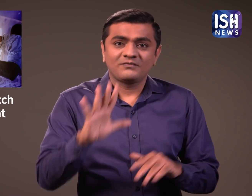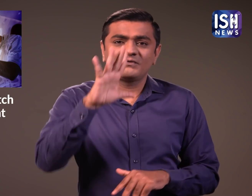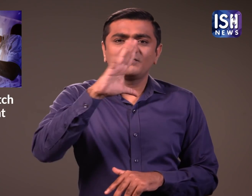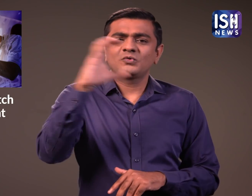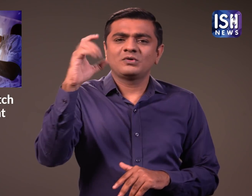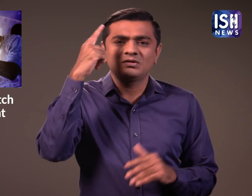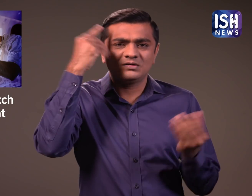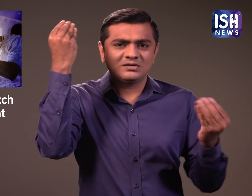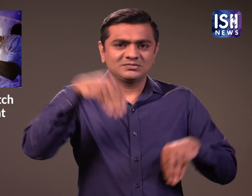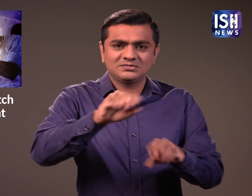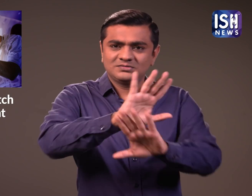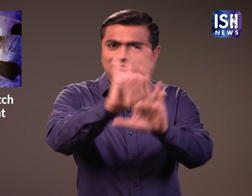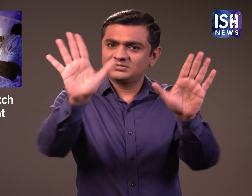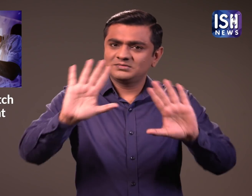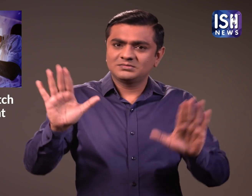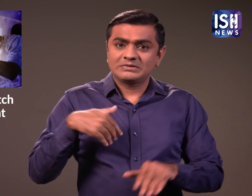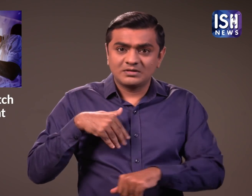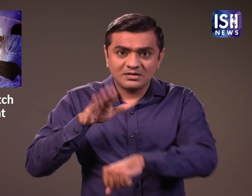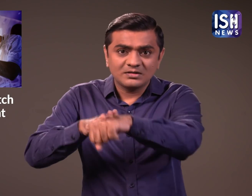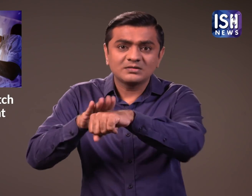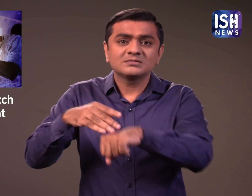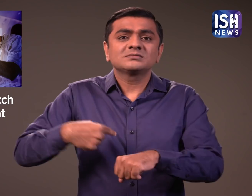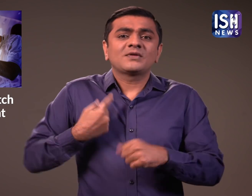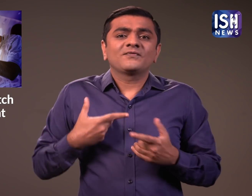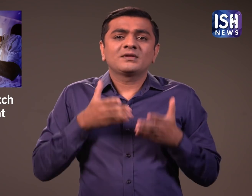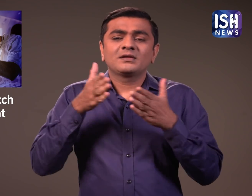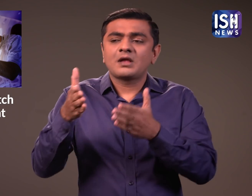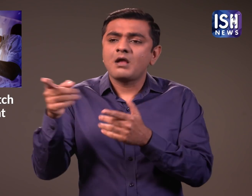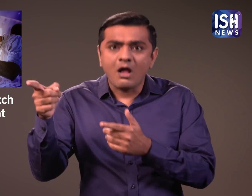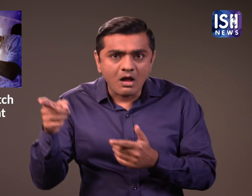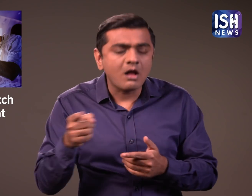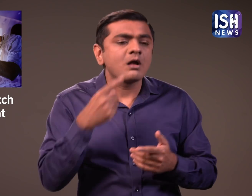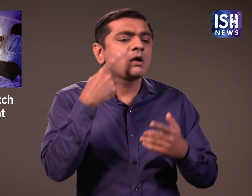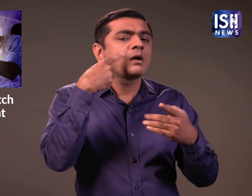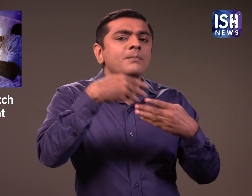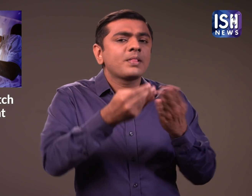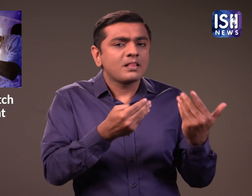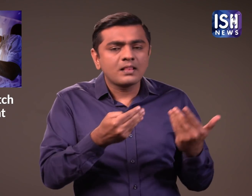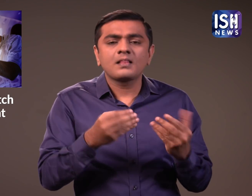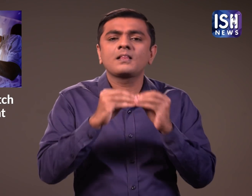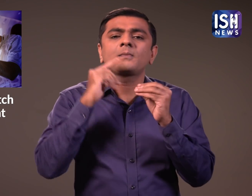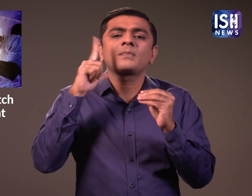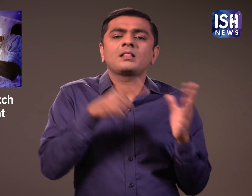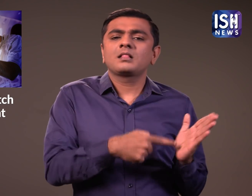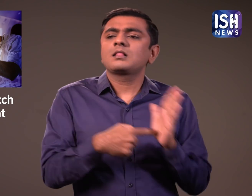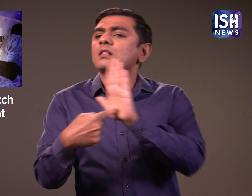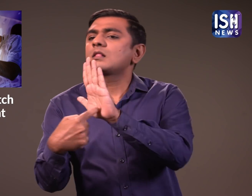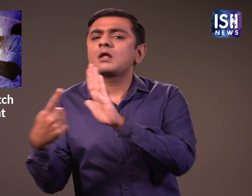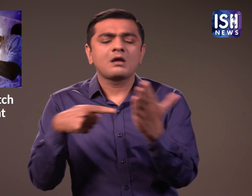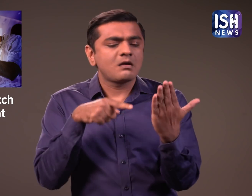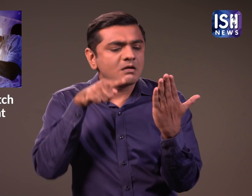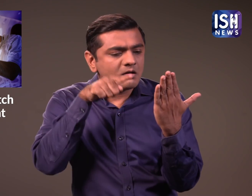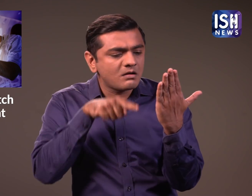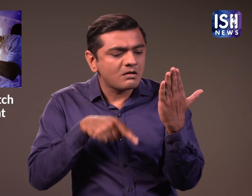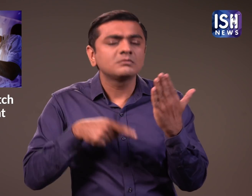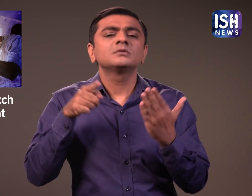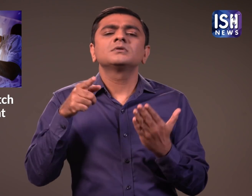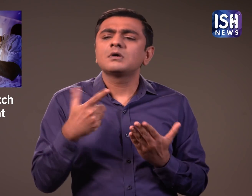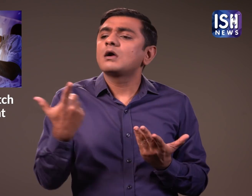वे पाँच करोड रुपे की नहीं है और मैं खुद उनके पास गया था जब अधिकारियों ने बिल मांगा तो मैंने उन्हें दिखाया मैंने